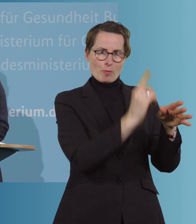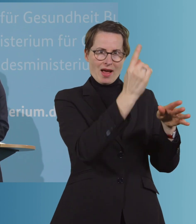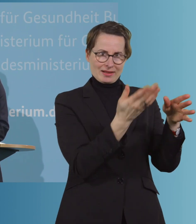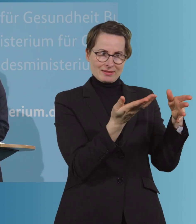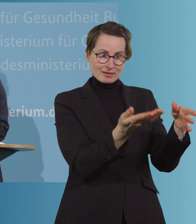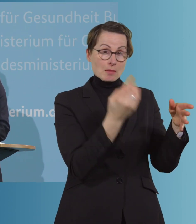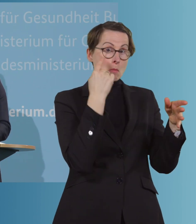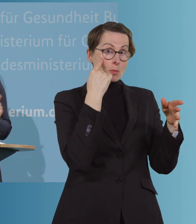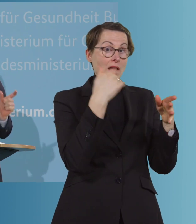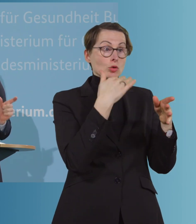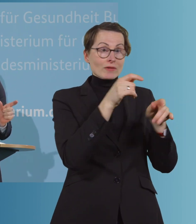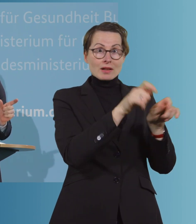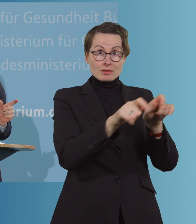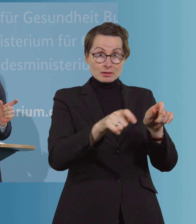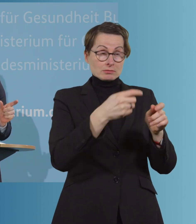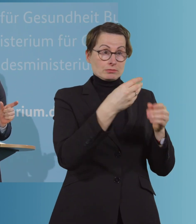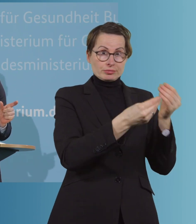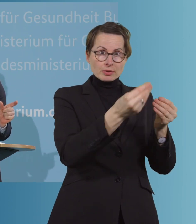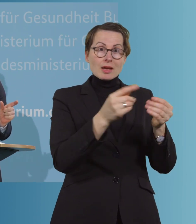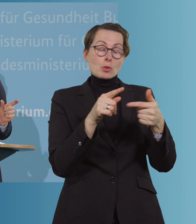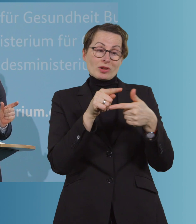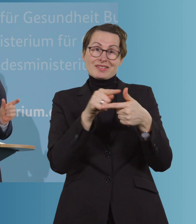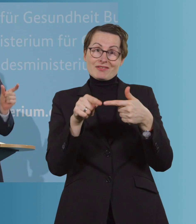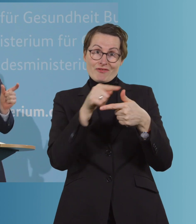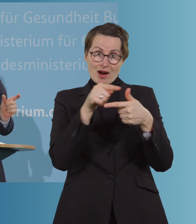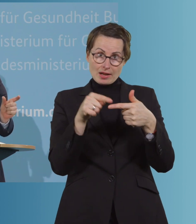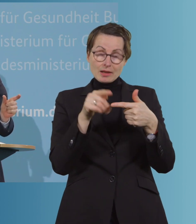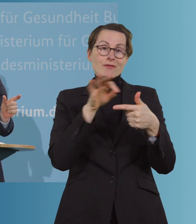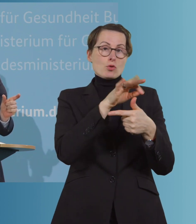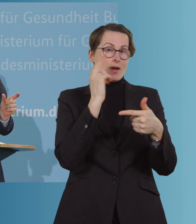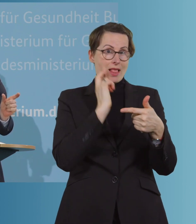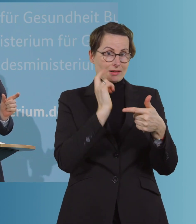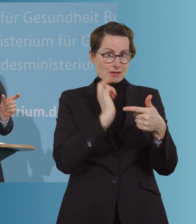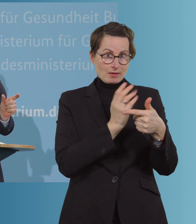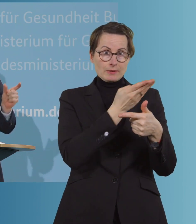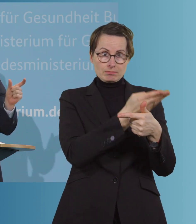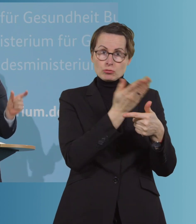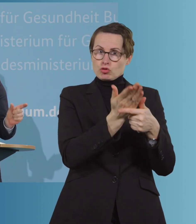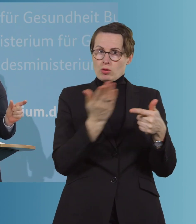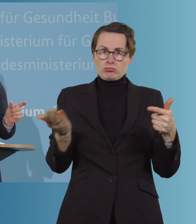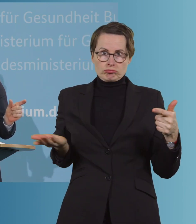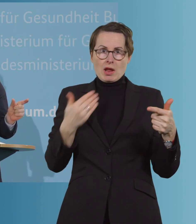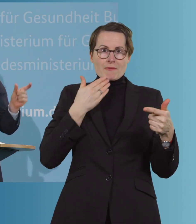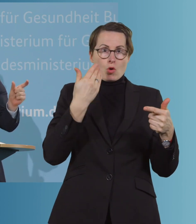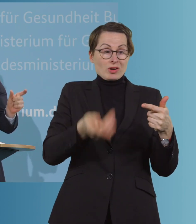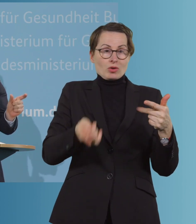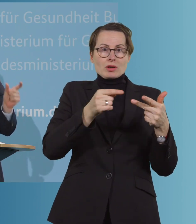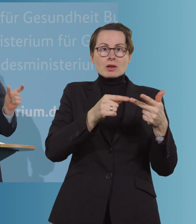Angebot zu machen. Und wir haben zwei Impfstoffe, die sind auch für Ältere empfohlen. Und wir haben einen, der ist für 18- bis 64